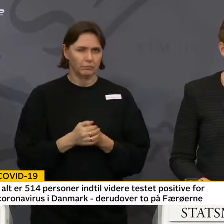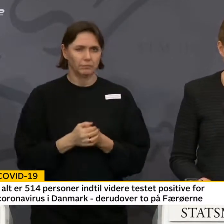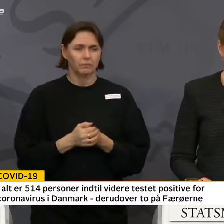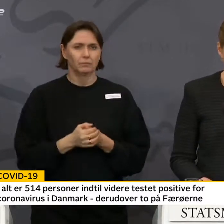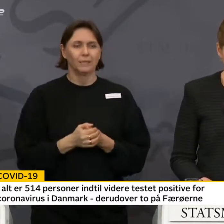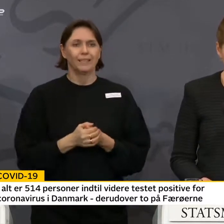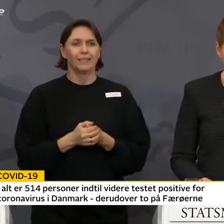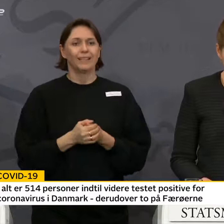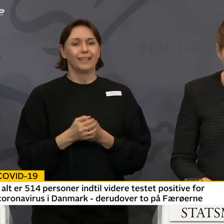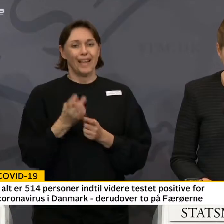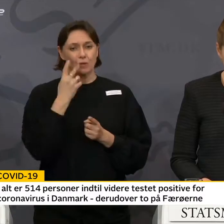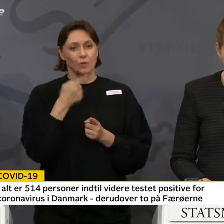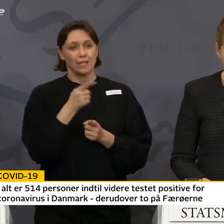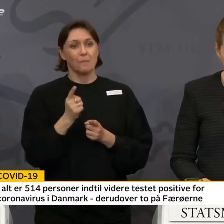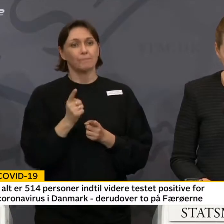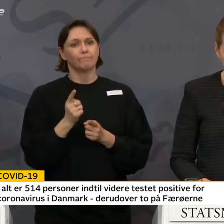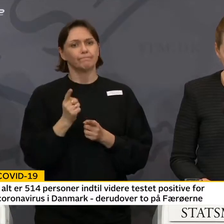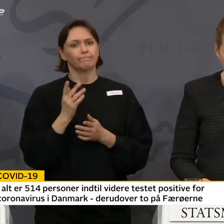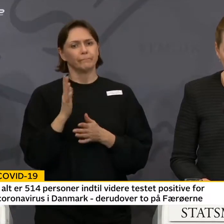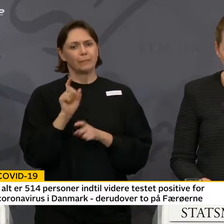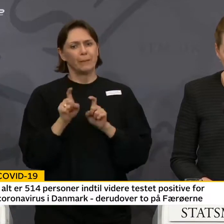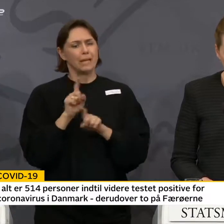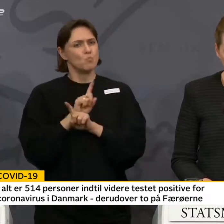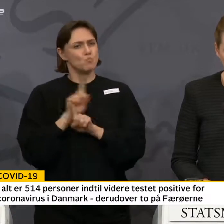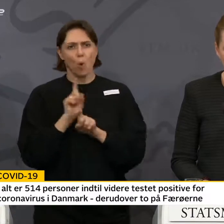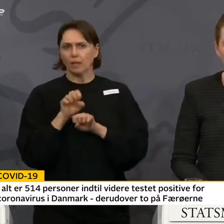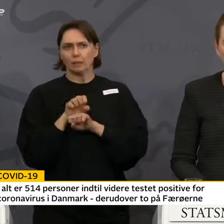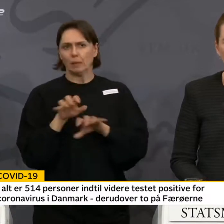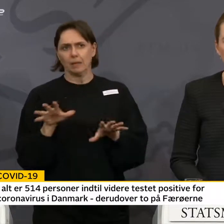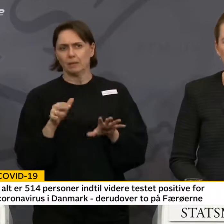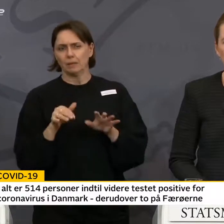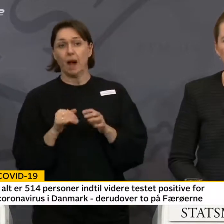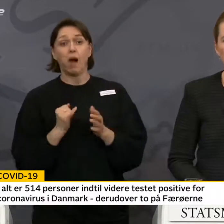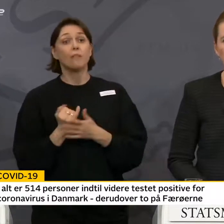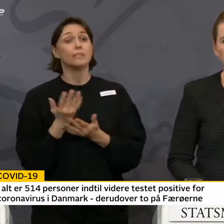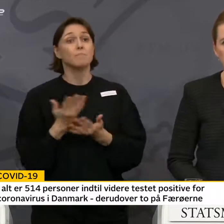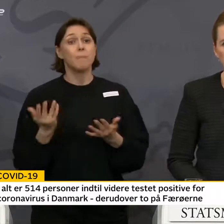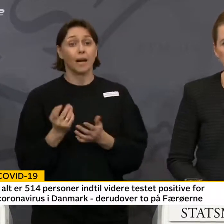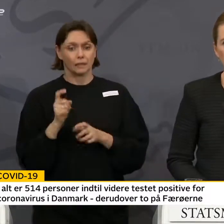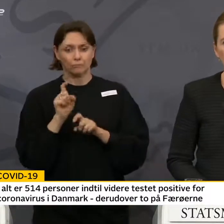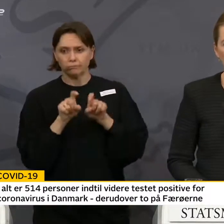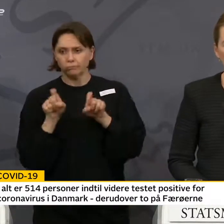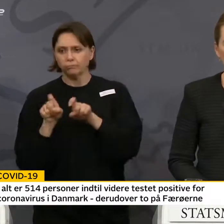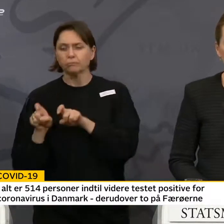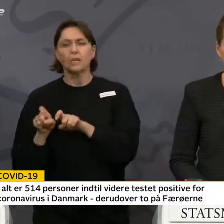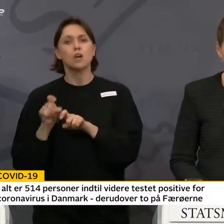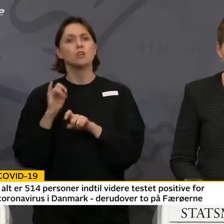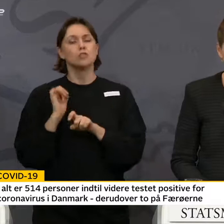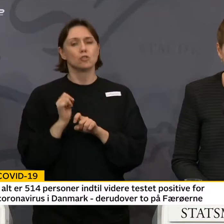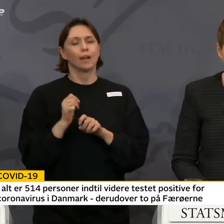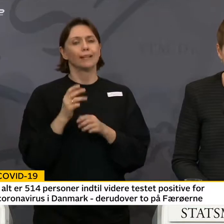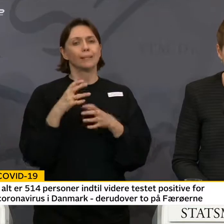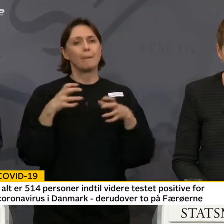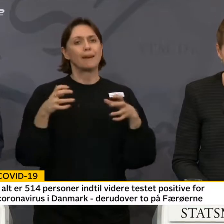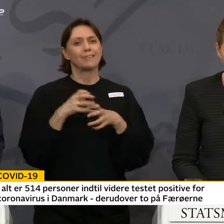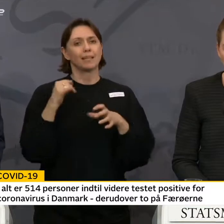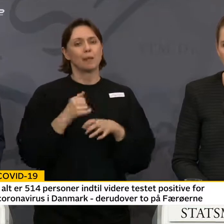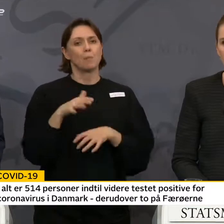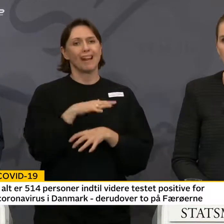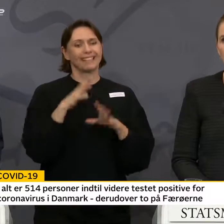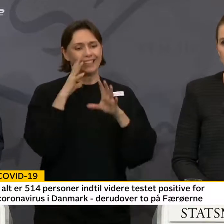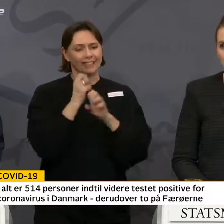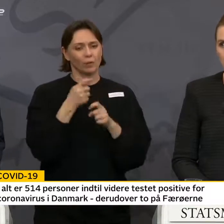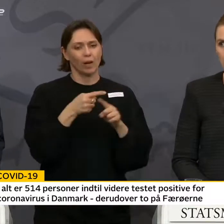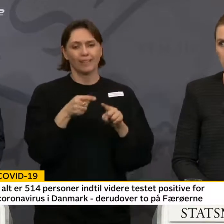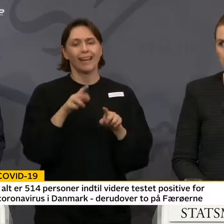må smitten ikke sprede sig. Hvis mange bliver smittet, så kan kapaciteten på landets intensivafdelinger ikke følge med.